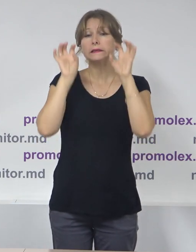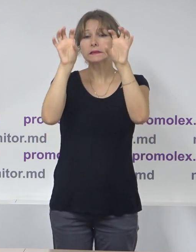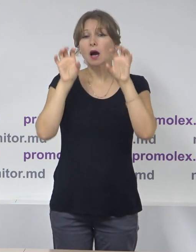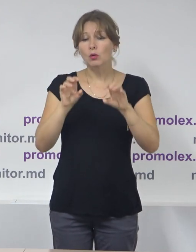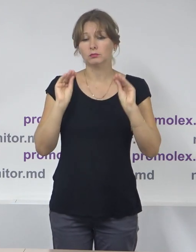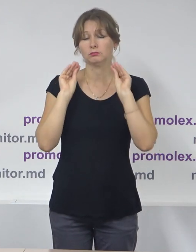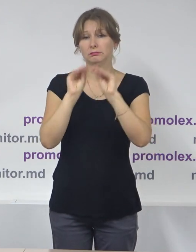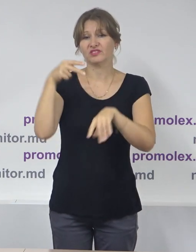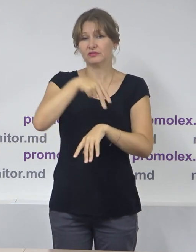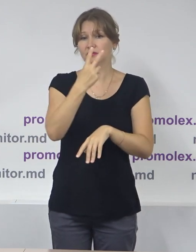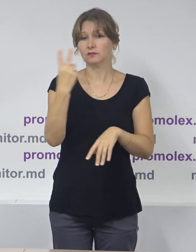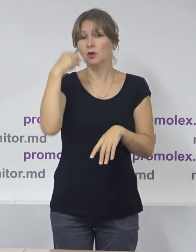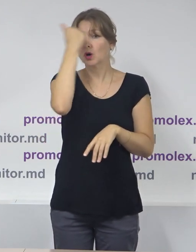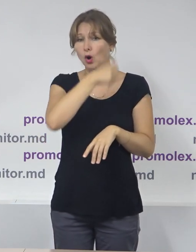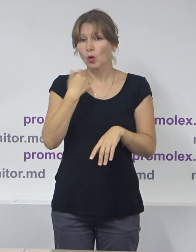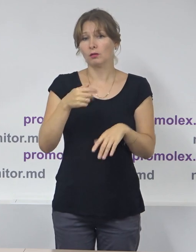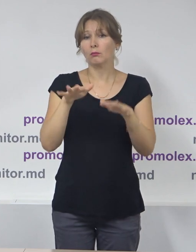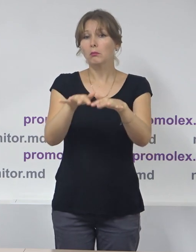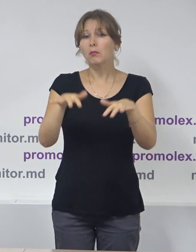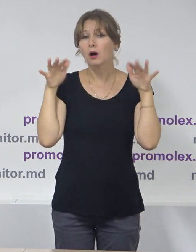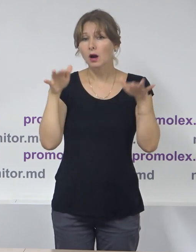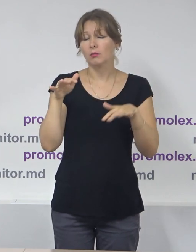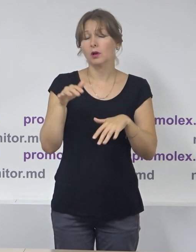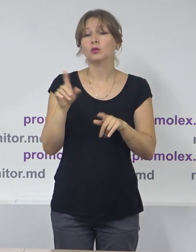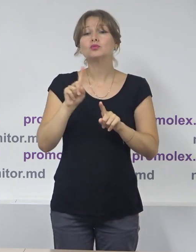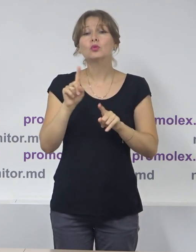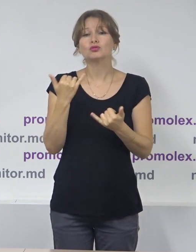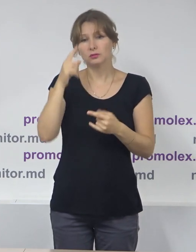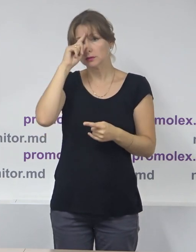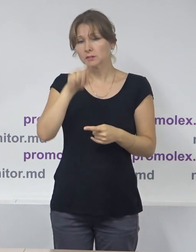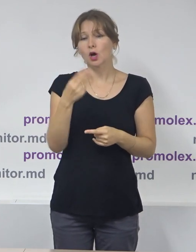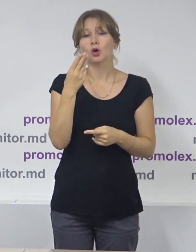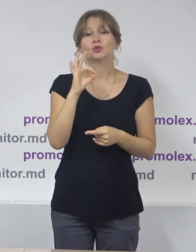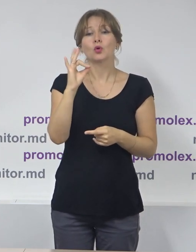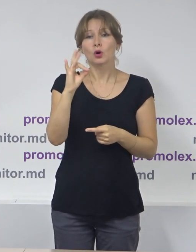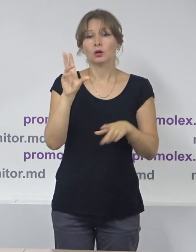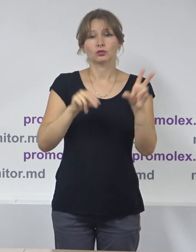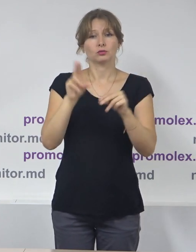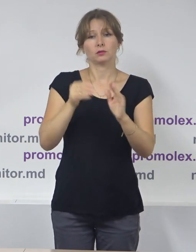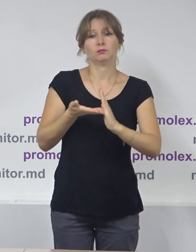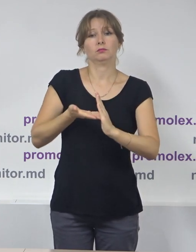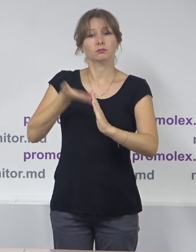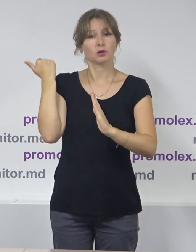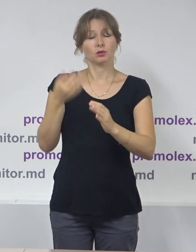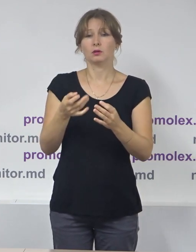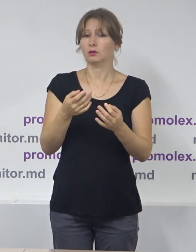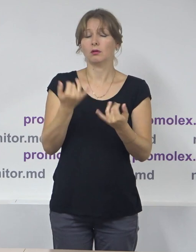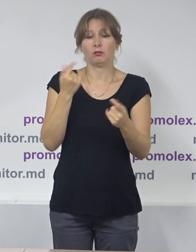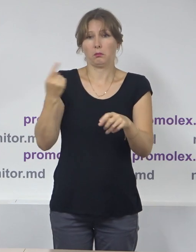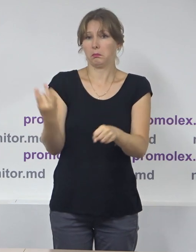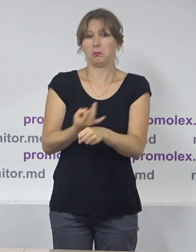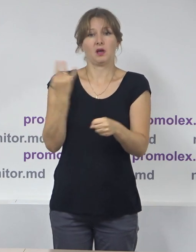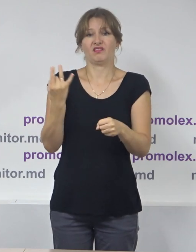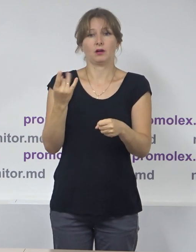de guvernul Republicii Moldova. Știm că este vorba despre partidul Șor, care a fost declarat neconstitucional, deci este o premieră în istoria